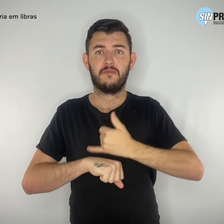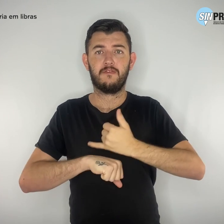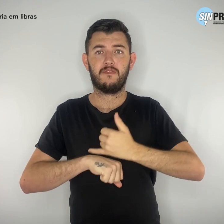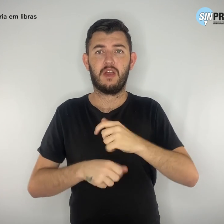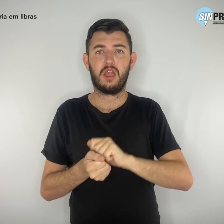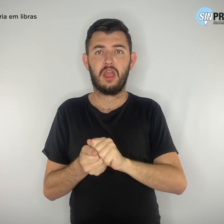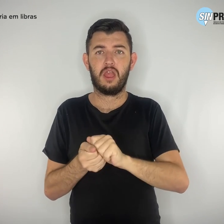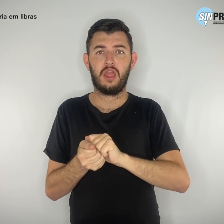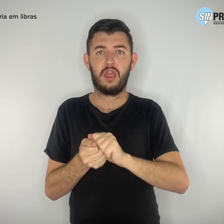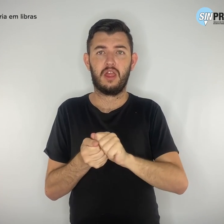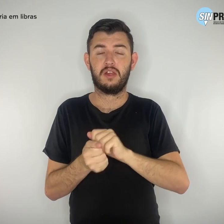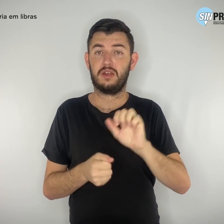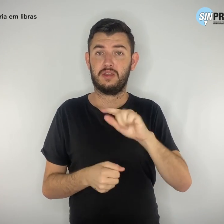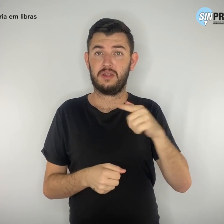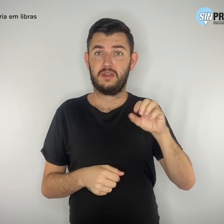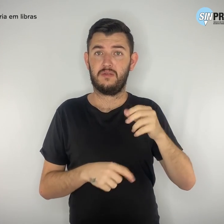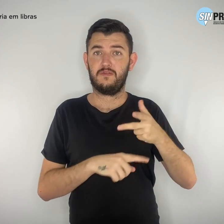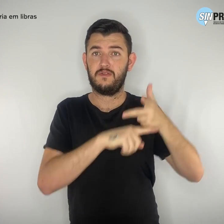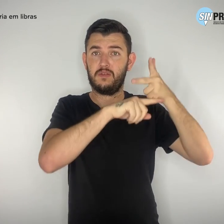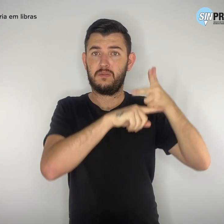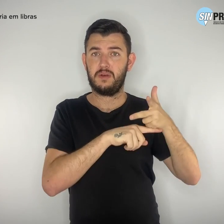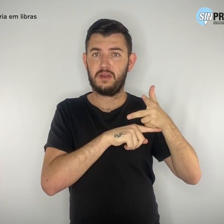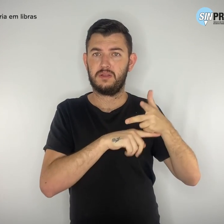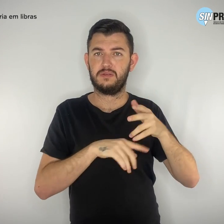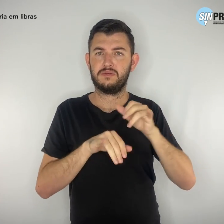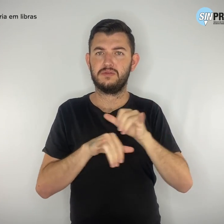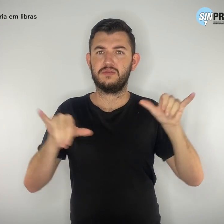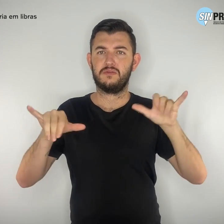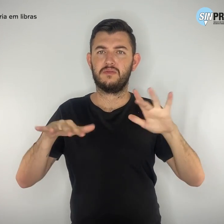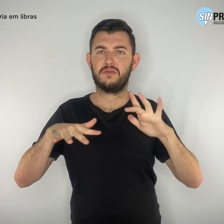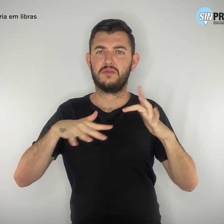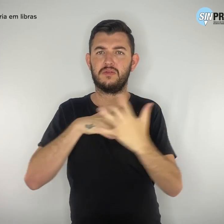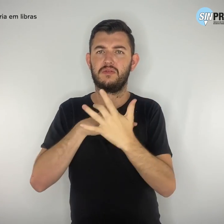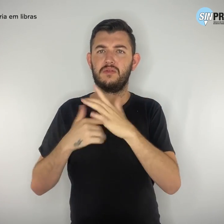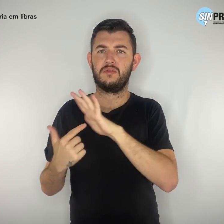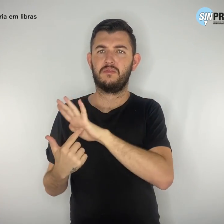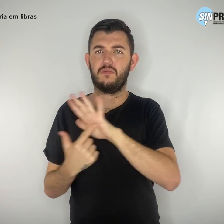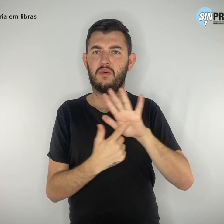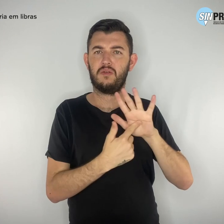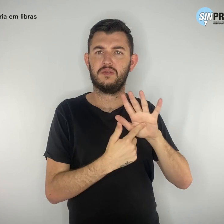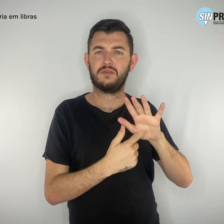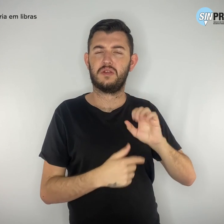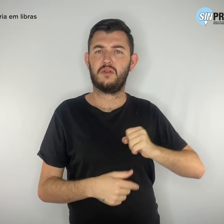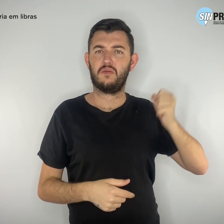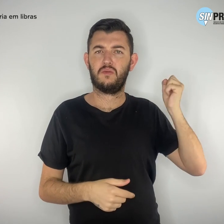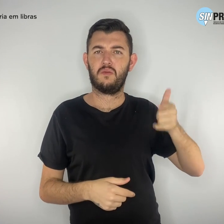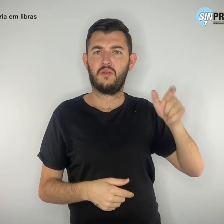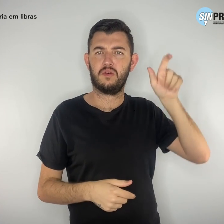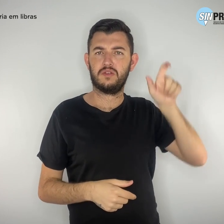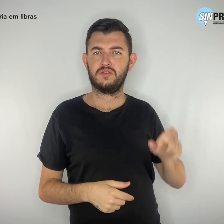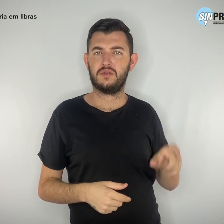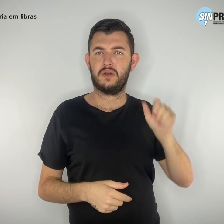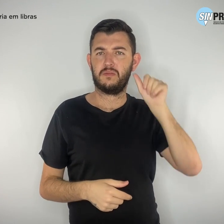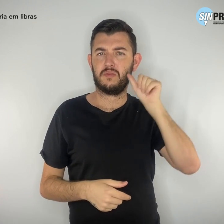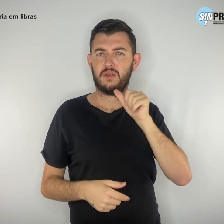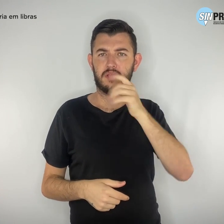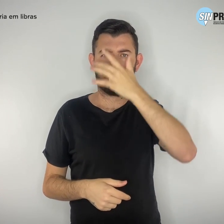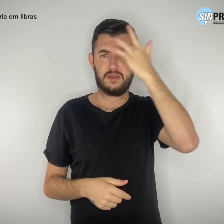redes digitais, demonstra o ódio à mulher e às pessoas de pele negra. Trata-se